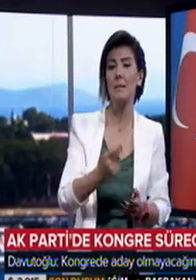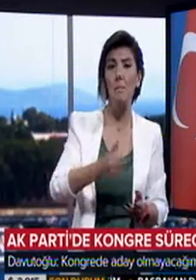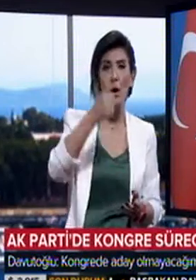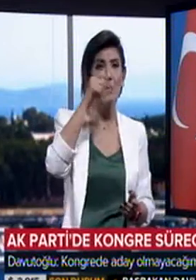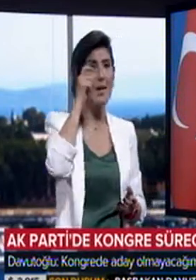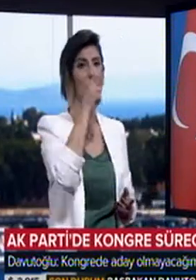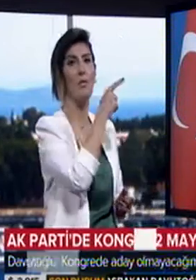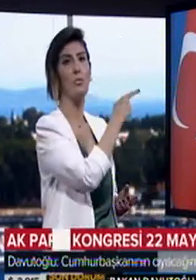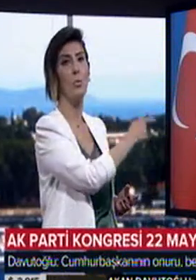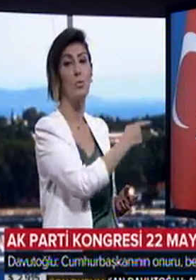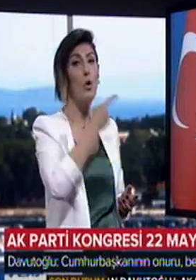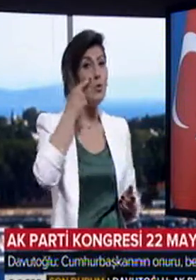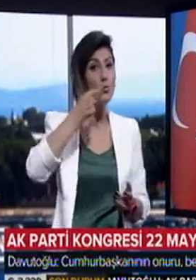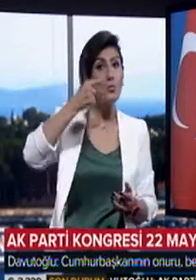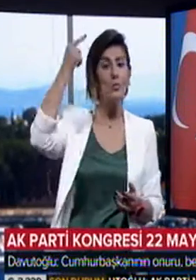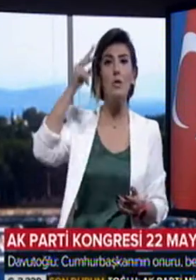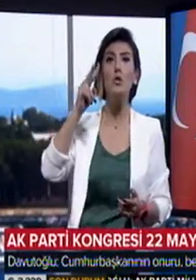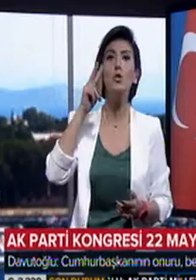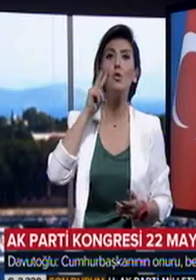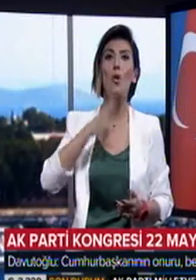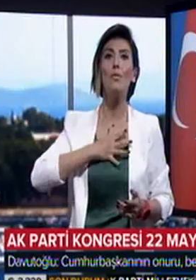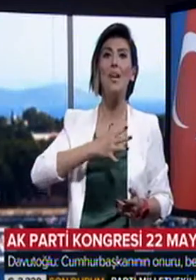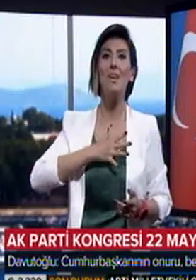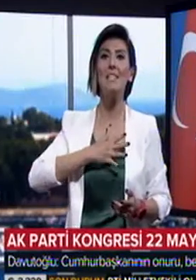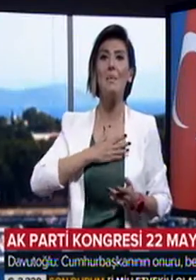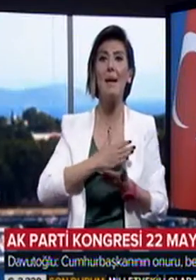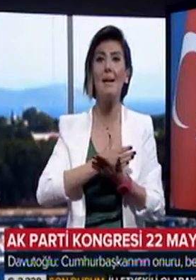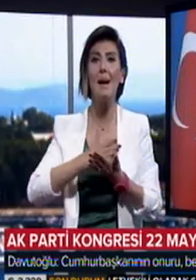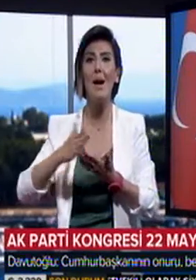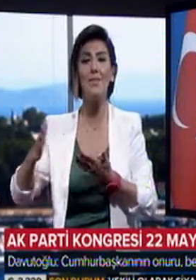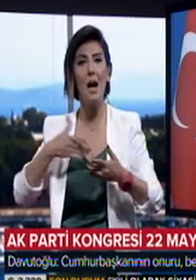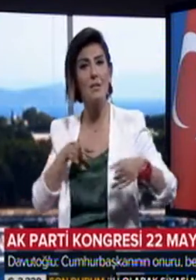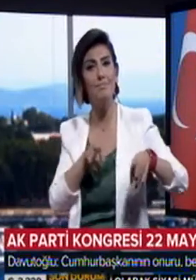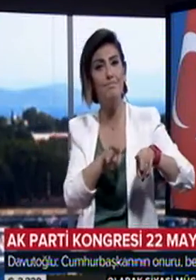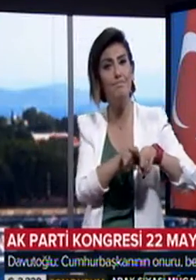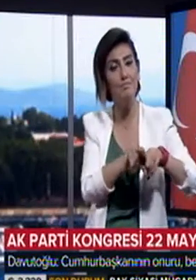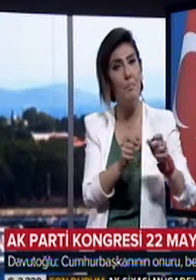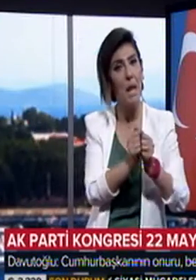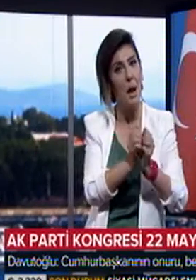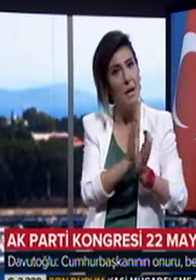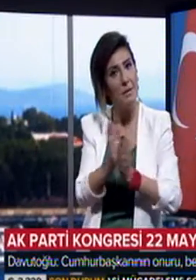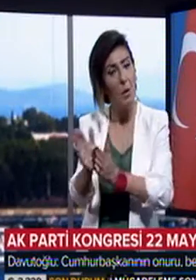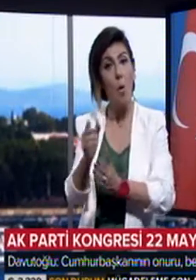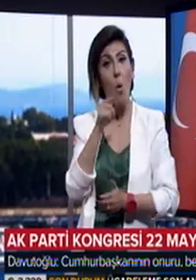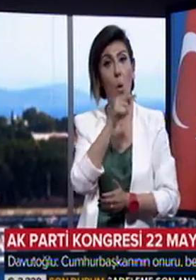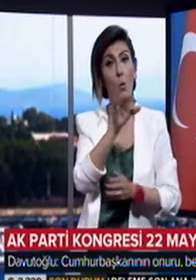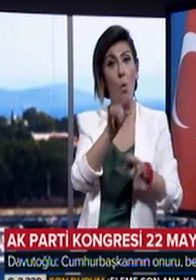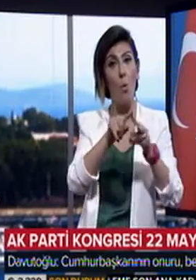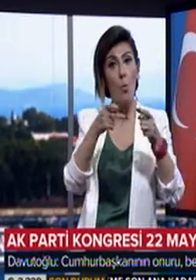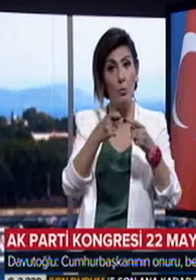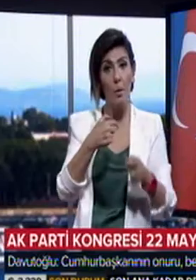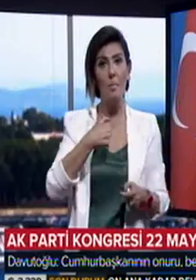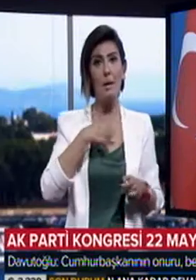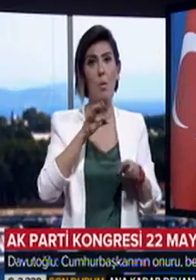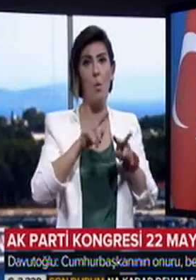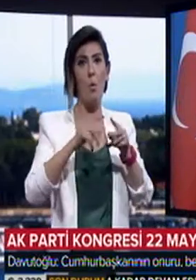Başbakan Ahmet Davutoğlu, Cumhurbaşkanı ile son nefesime kadar vefa ilişkimi sürdüreceğim. Onun onuru benim onurumdur